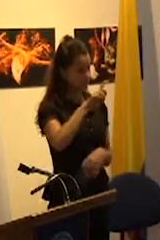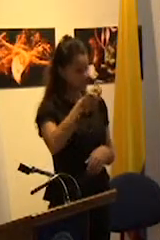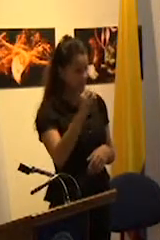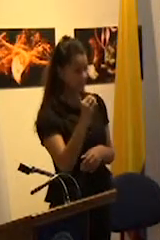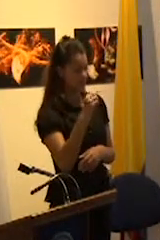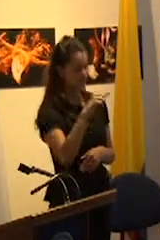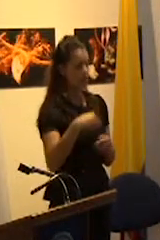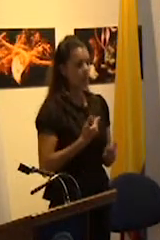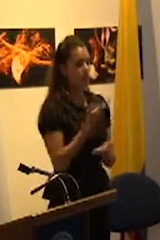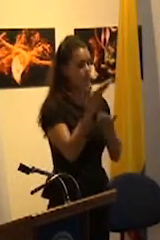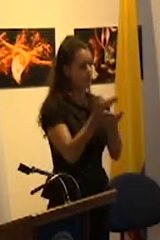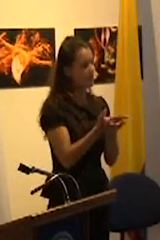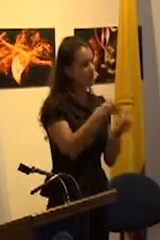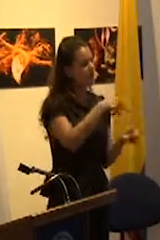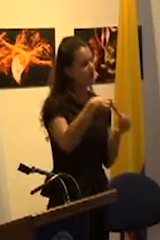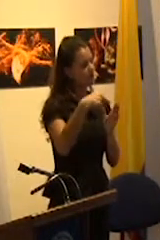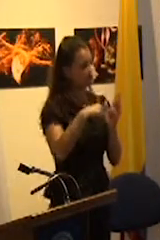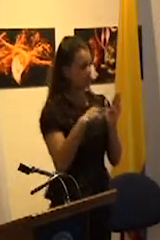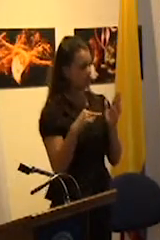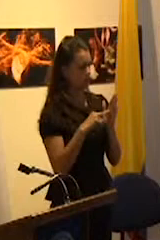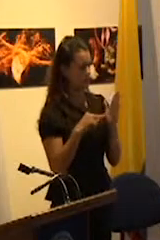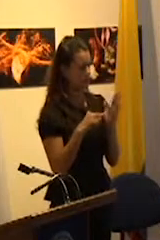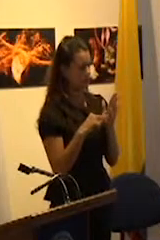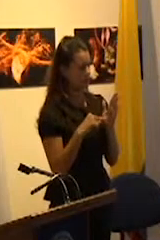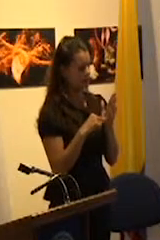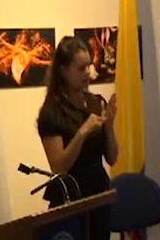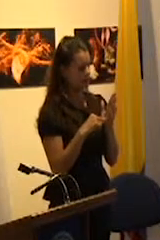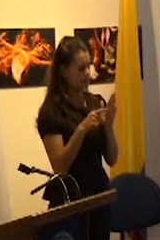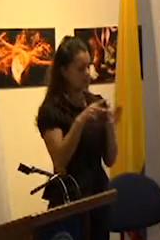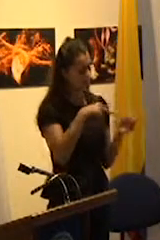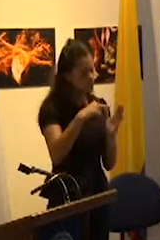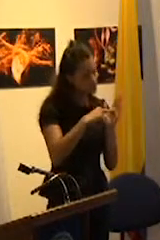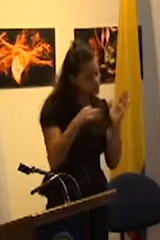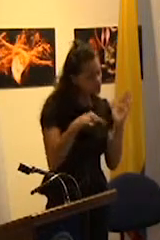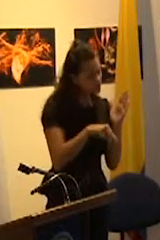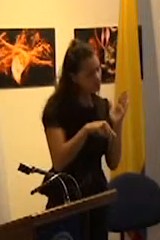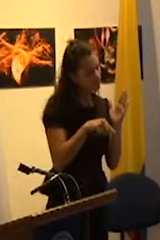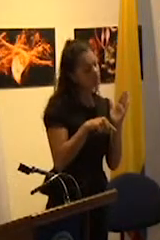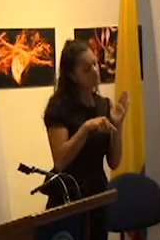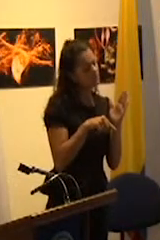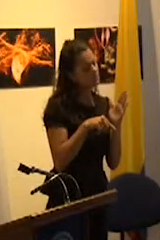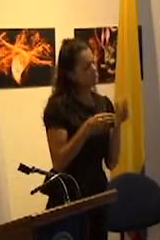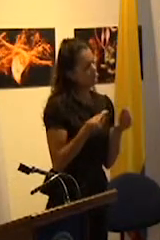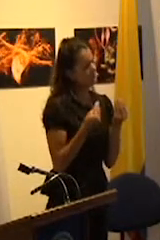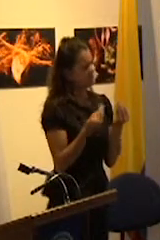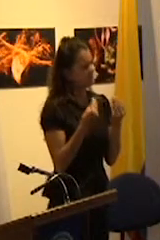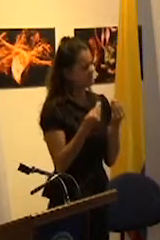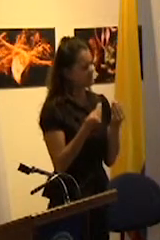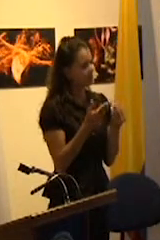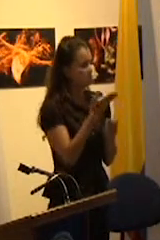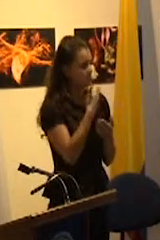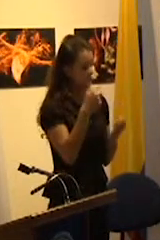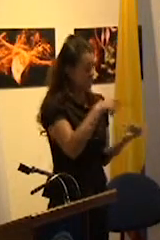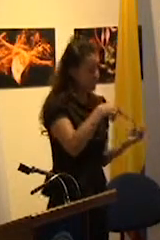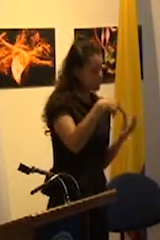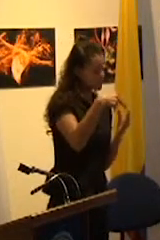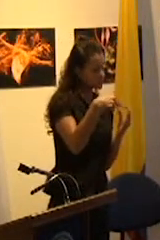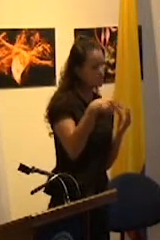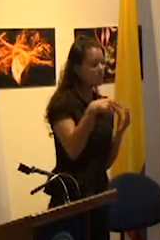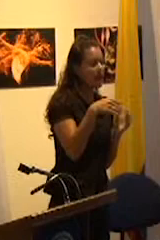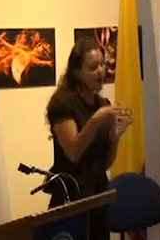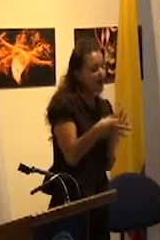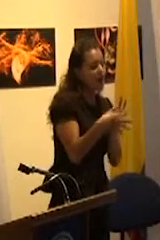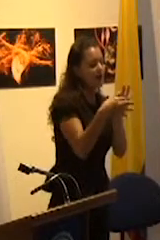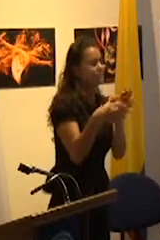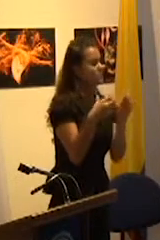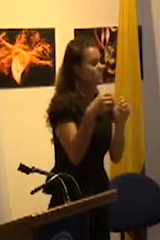se propone la educación técnica como un modo de acercar la educación al mundo del trabajo